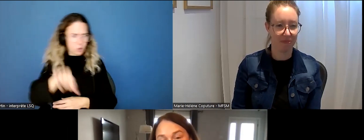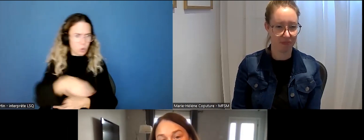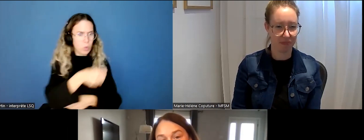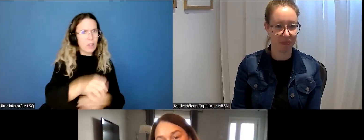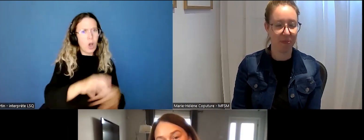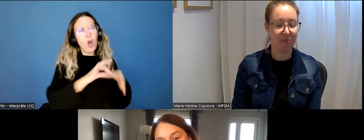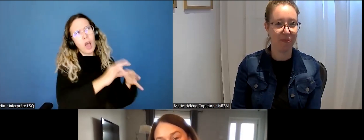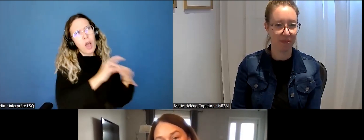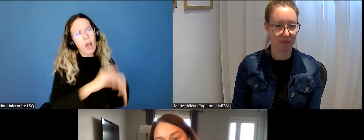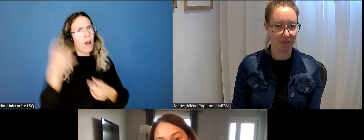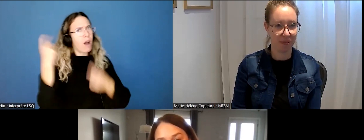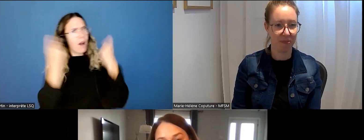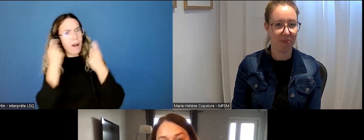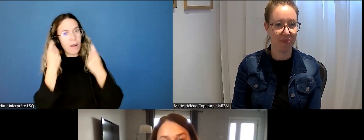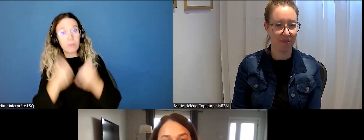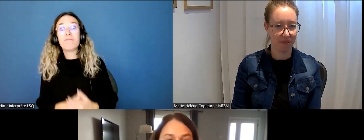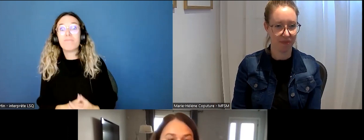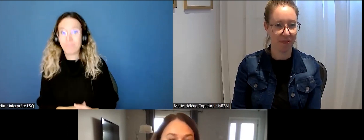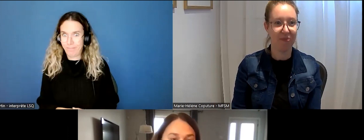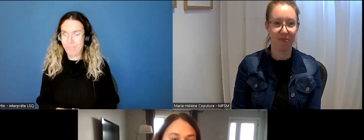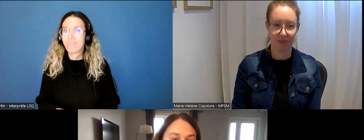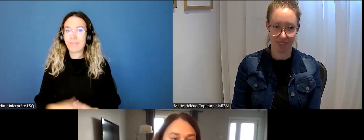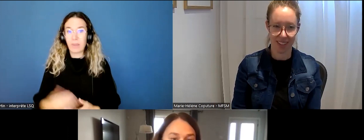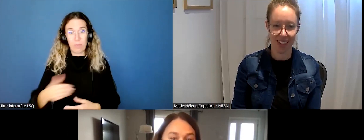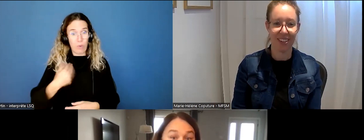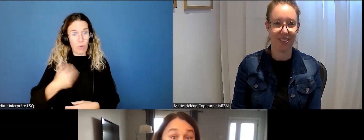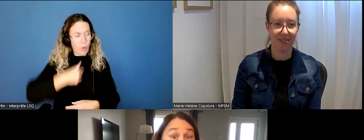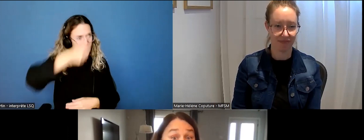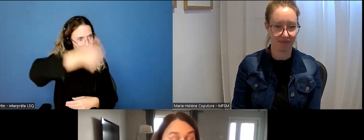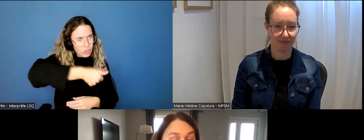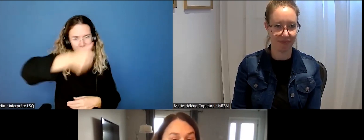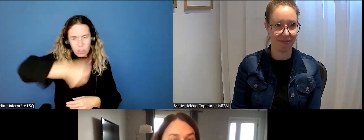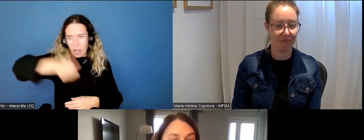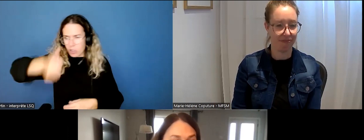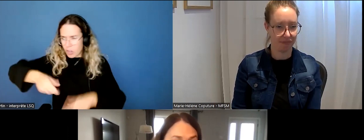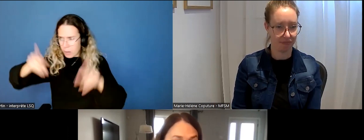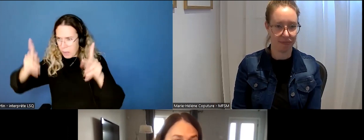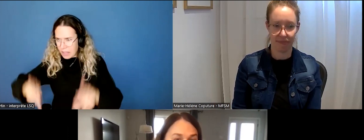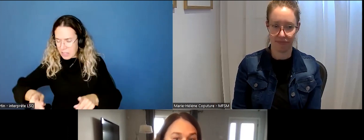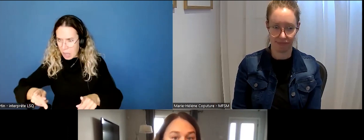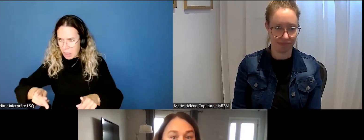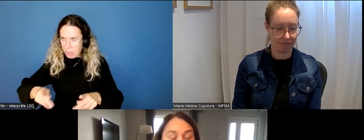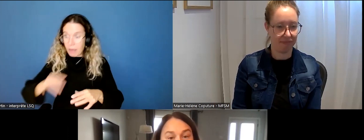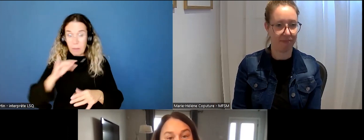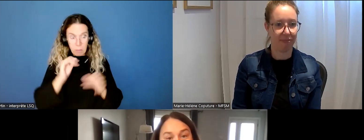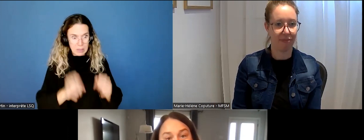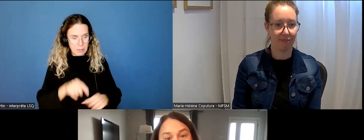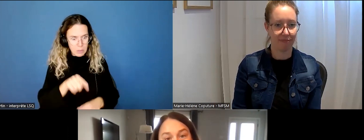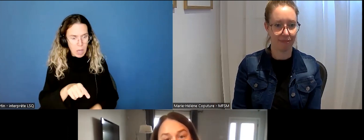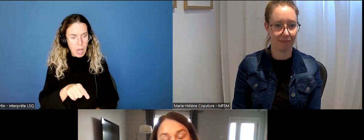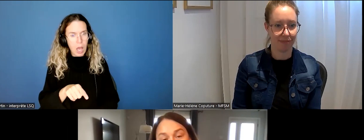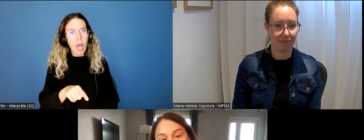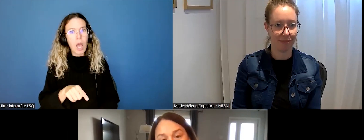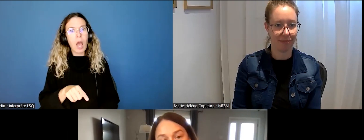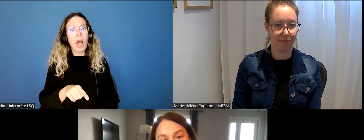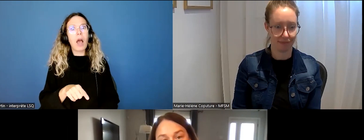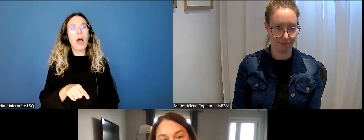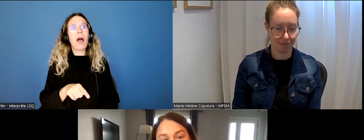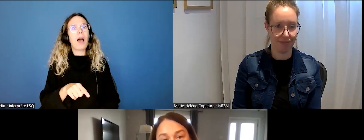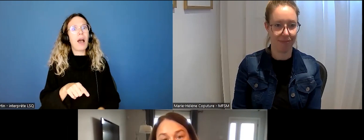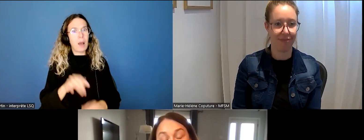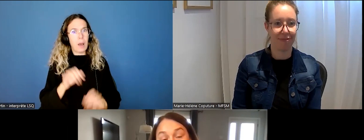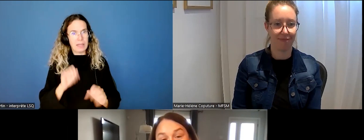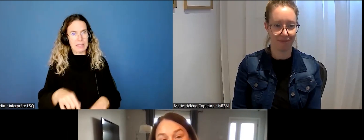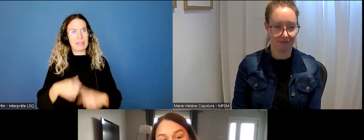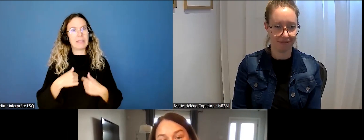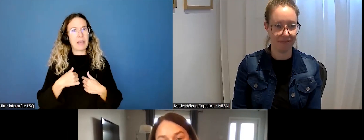relation. Justement, pour que chaque personne, ou ça peut être ça l'enjeu, que la personne sache qu'elle peut demander de l